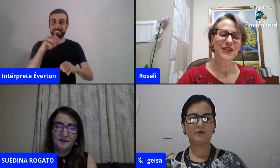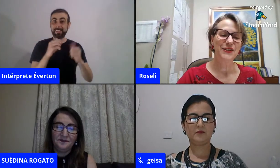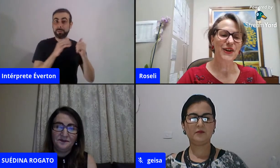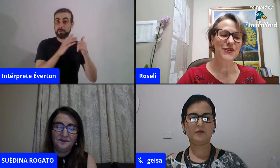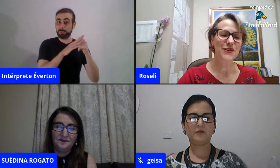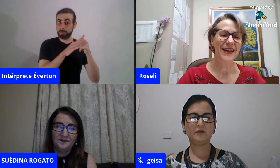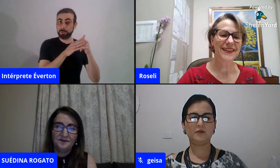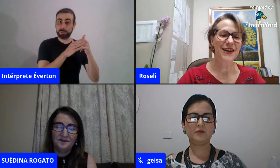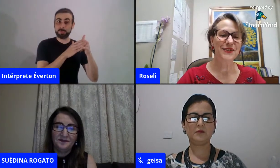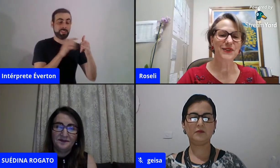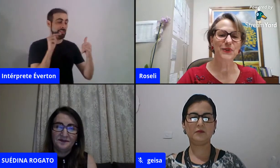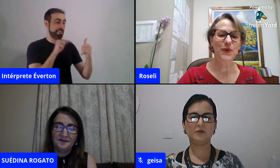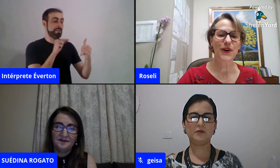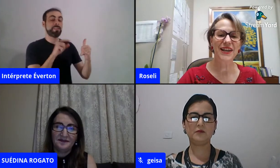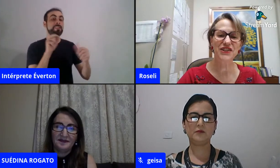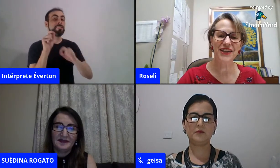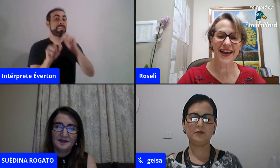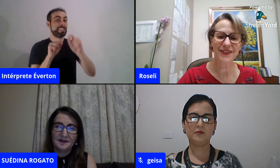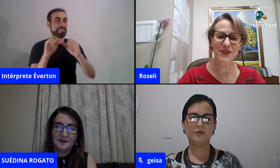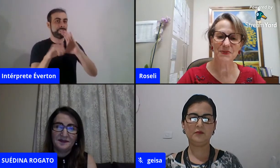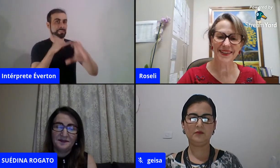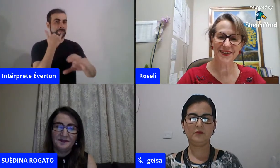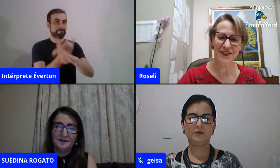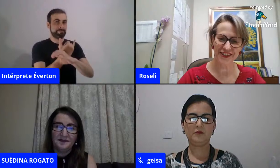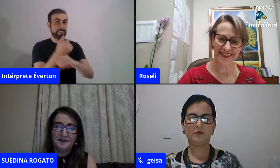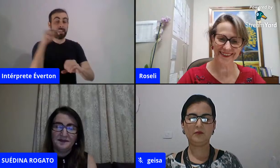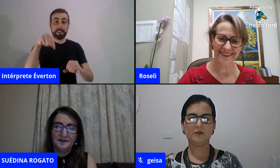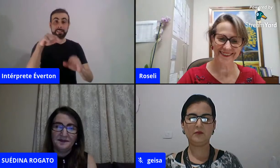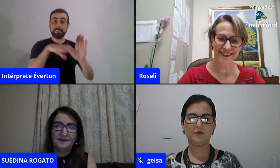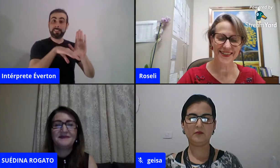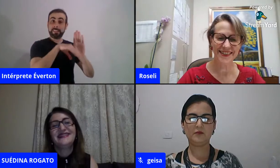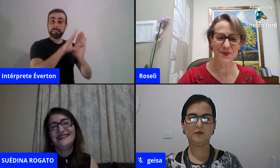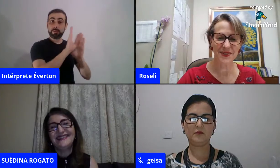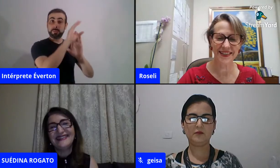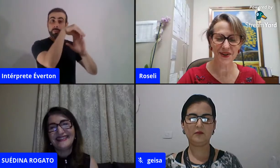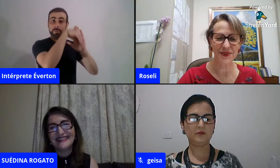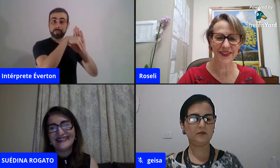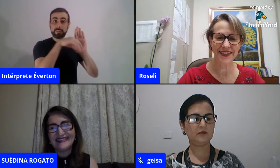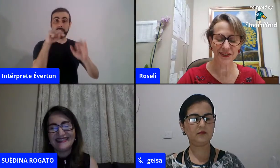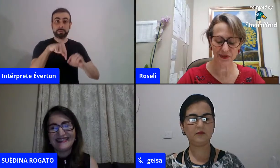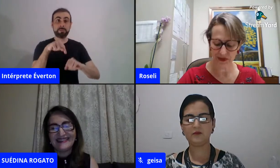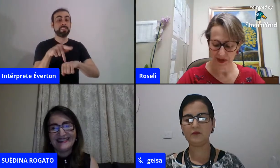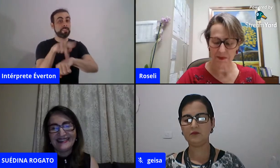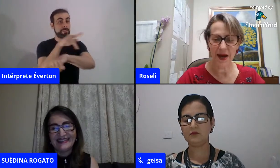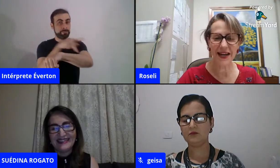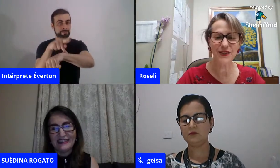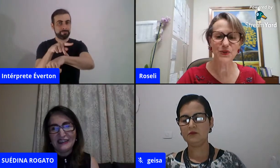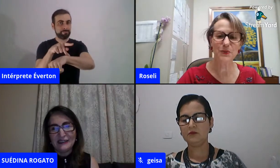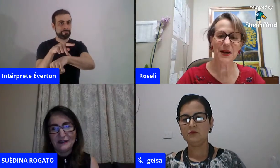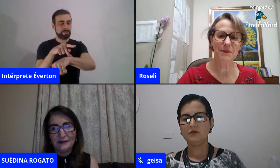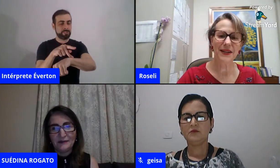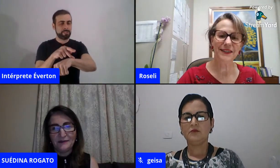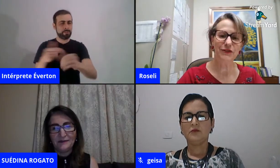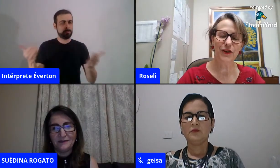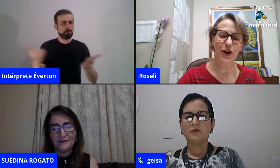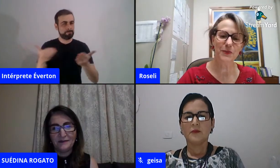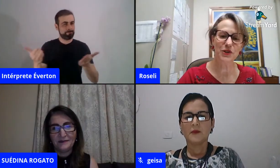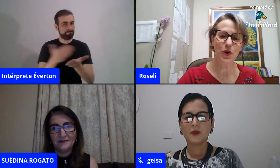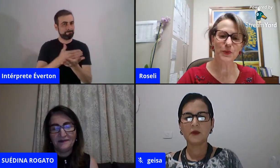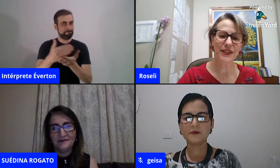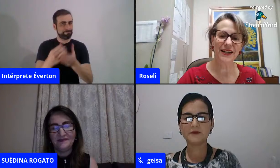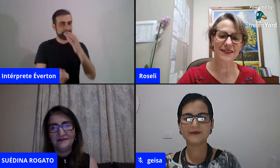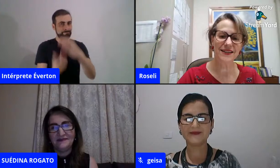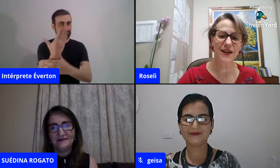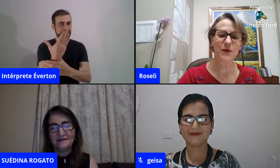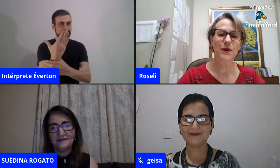né? Nosso canal do colegiado de pedagogia. Nós estamos inaugurando mais uma plataforma